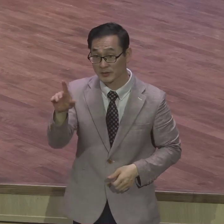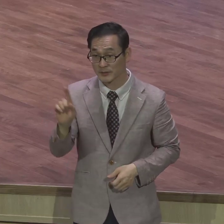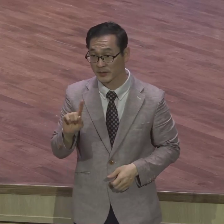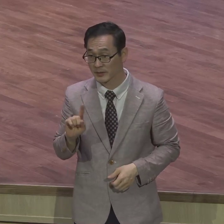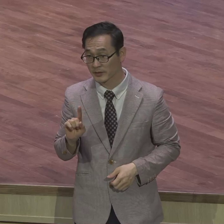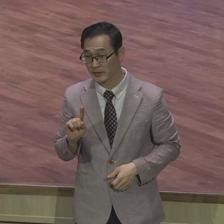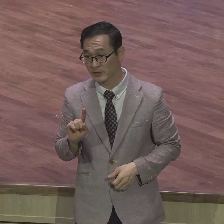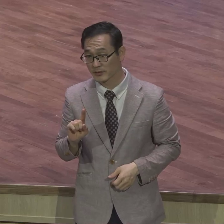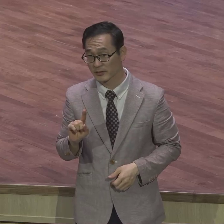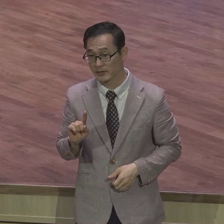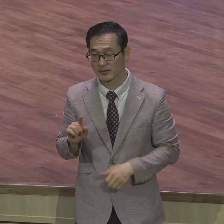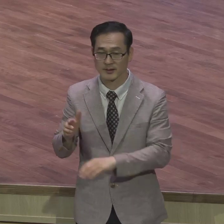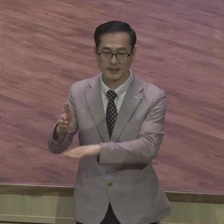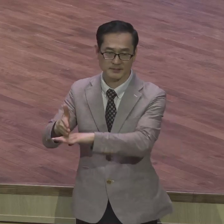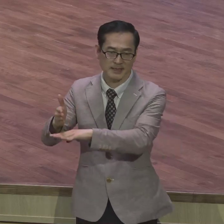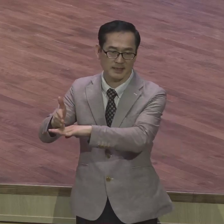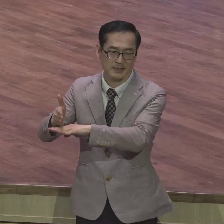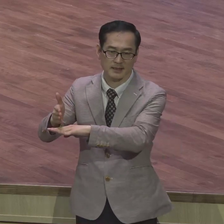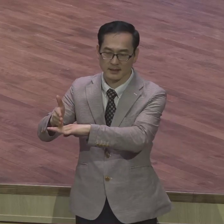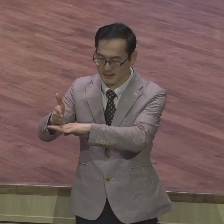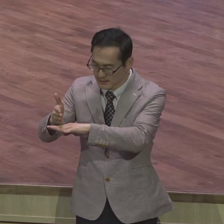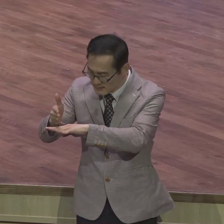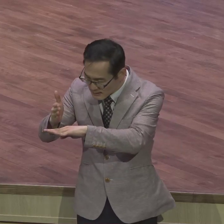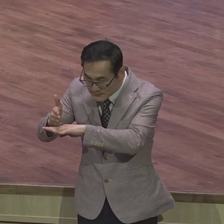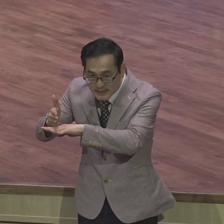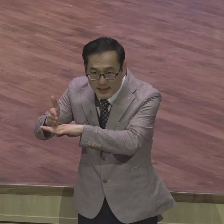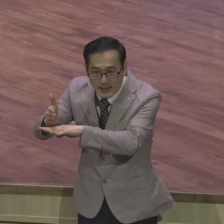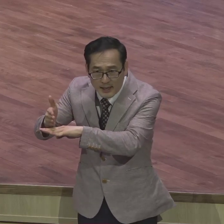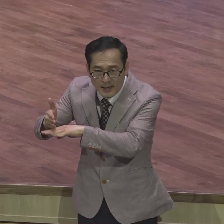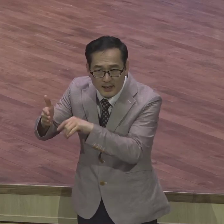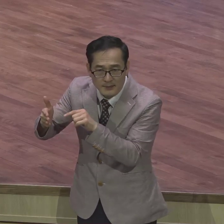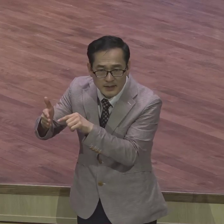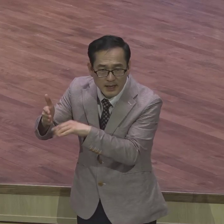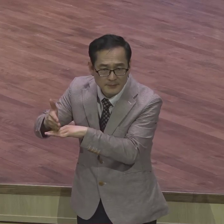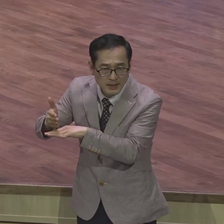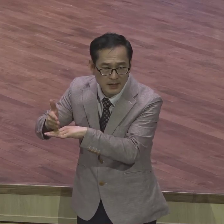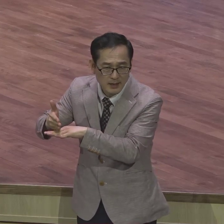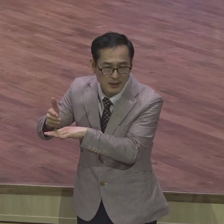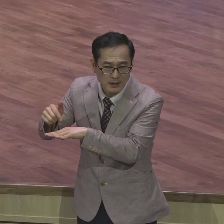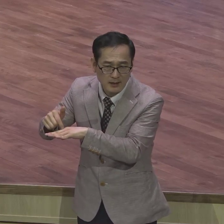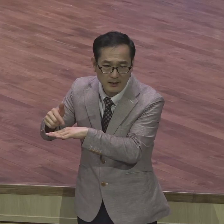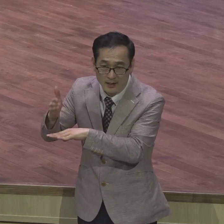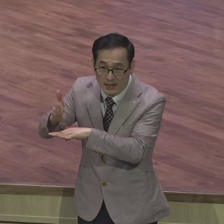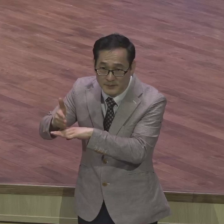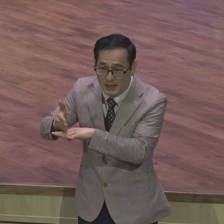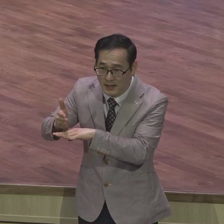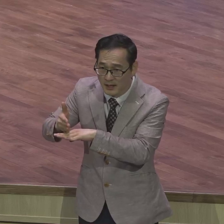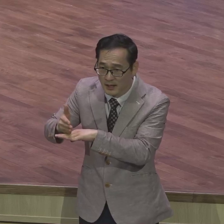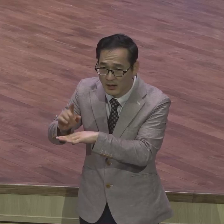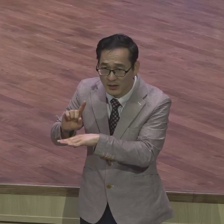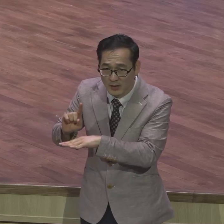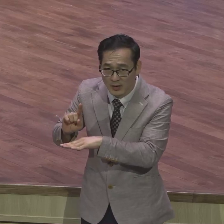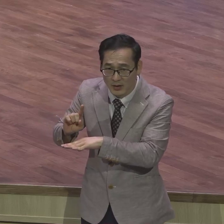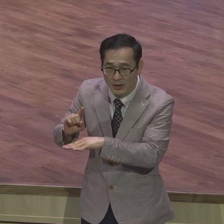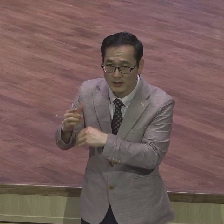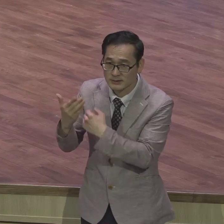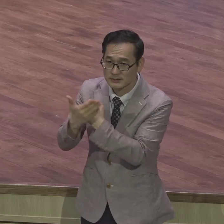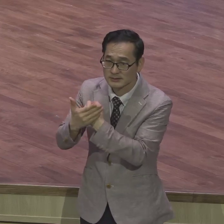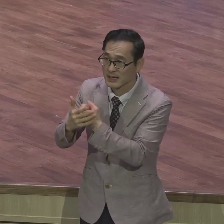감사가 넘쳐야 돼요 감사 어느 정도 감사해야 되느냐 은혜 받은 사람 특징은요